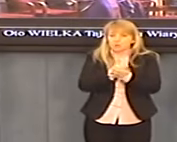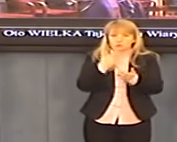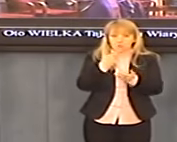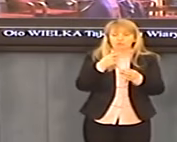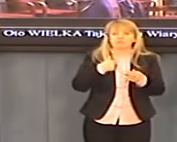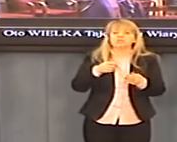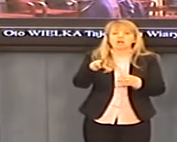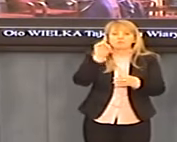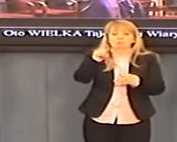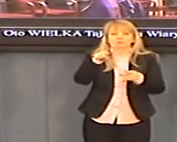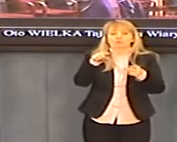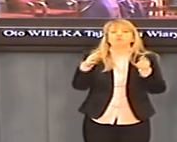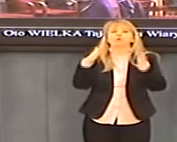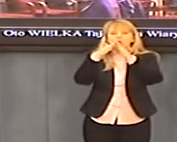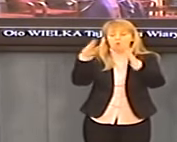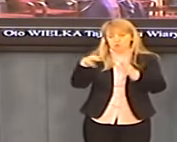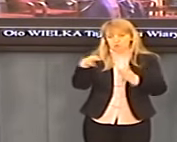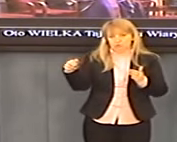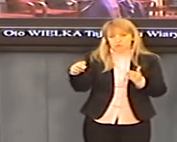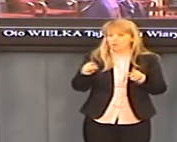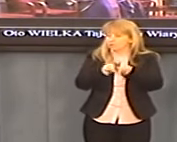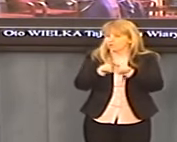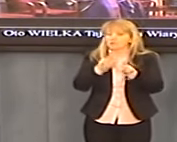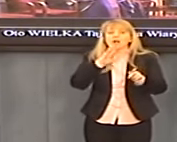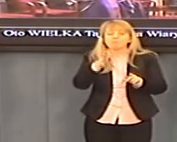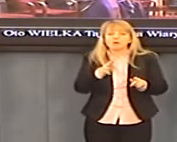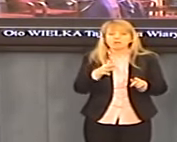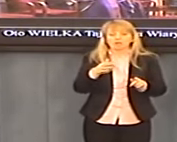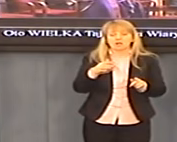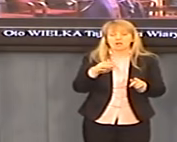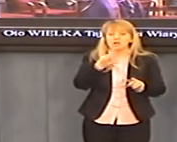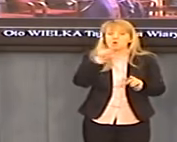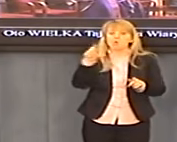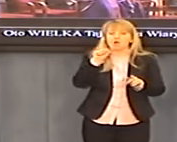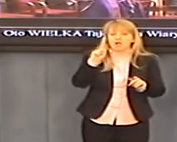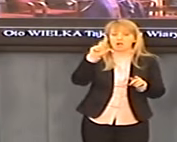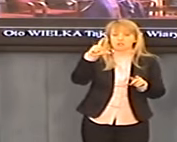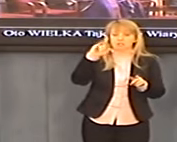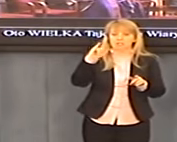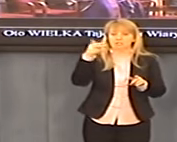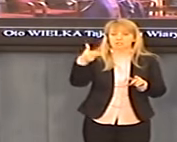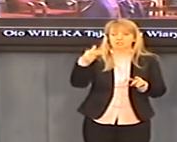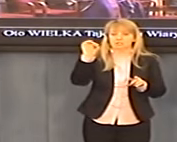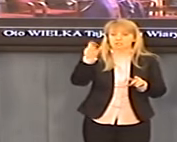Łacińskiej, gdzie aktualnie wciąż trwają protesty przeciwko wyborowi Franciszka I.